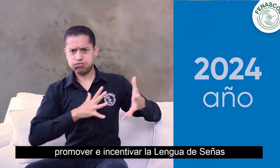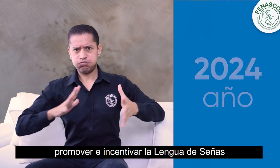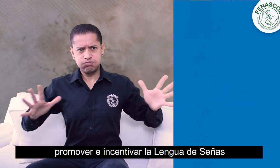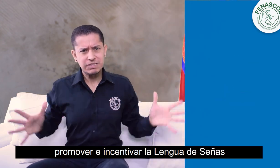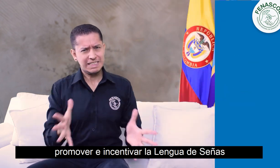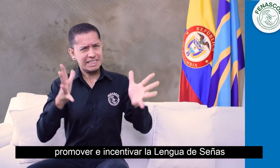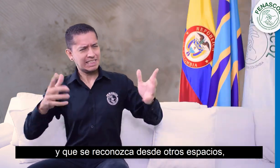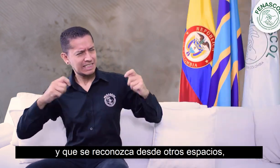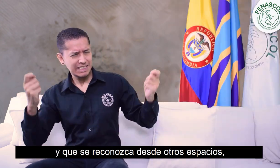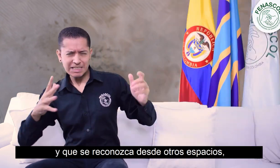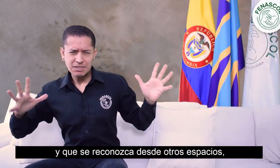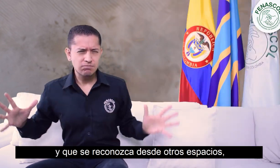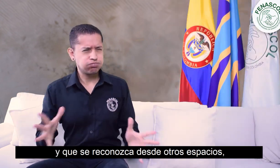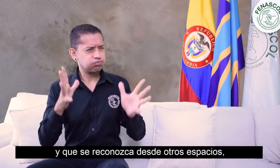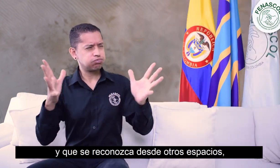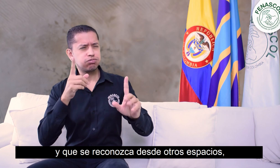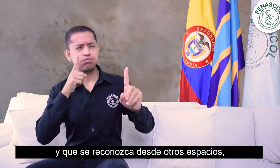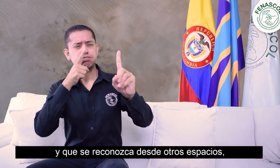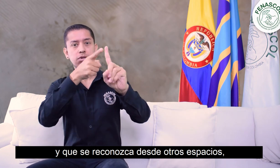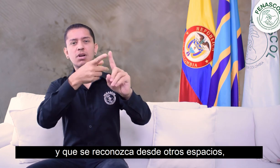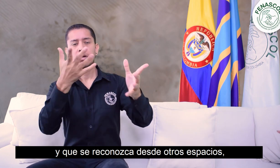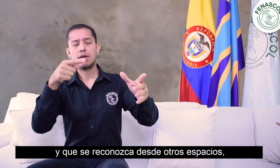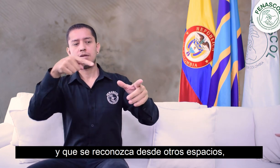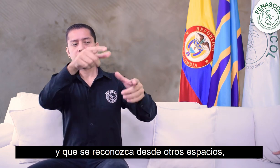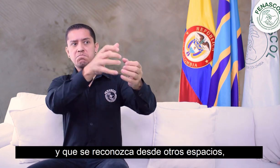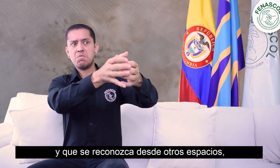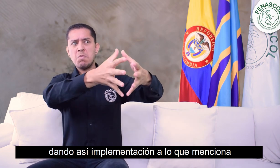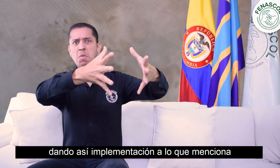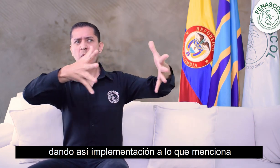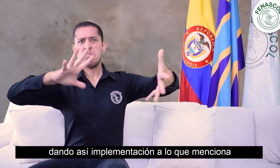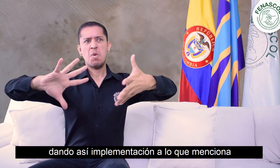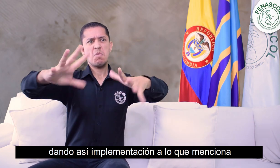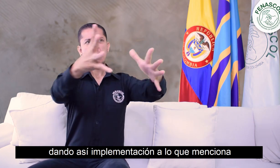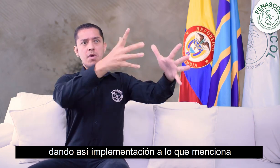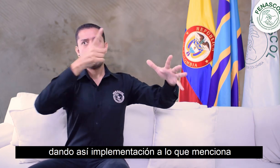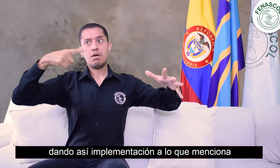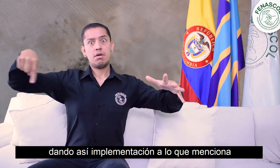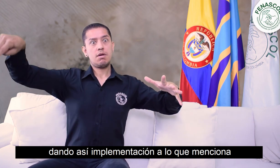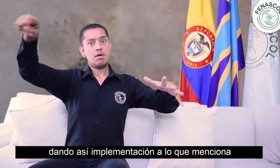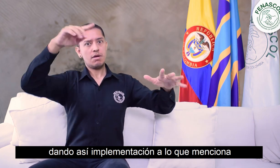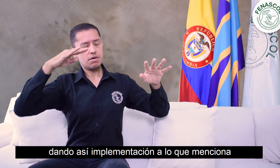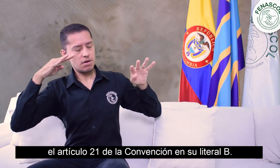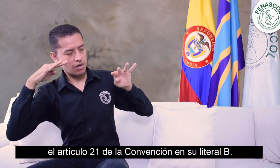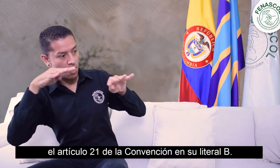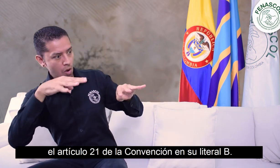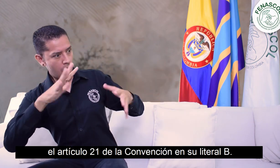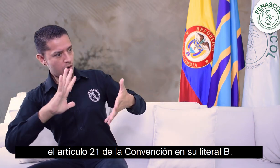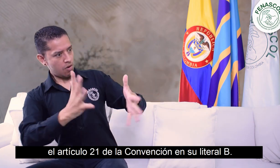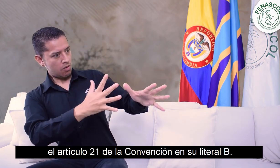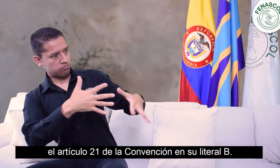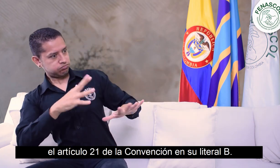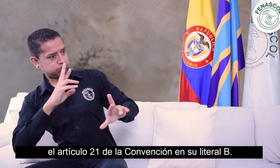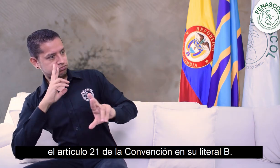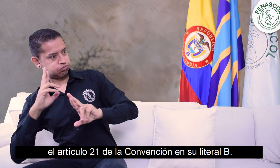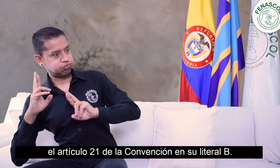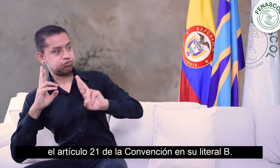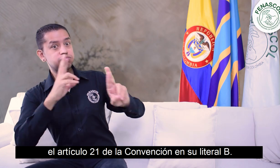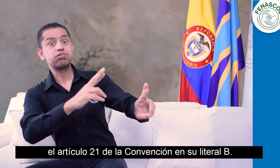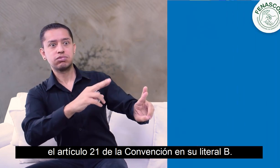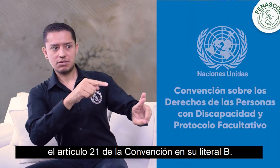señas y que se reconozca desde otros espacios, dando así implementación a lo que menciona el artículo 21 de la